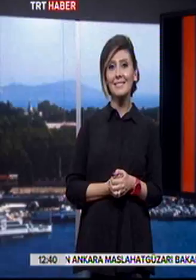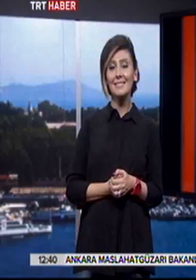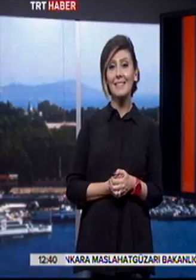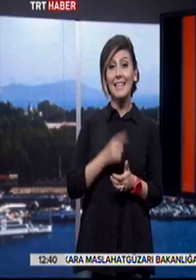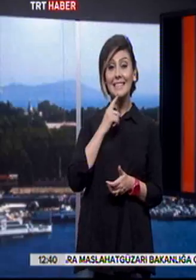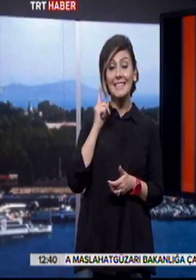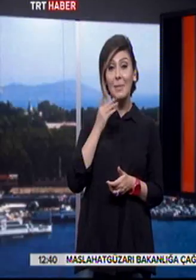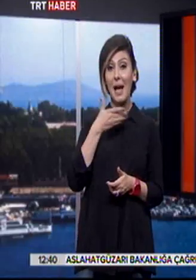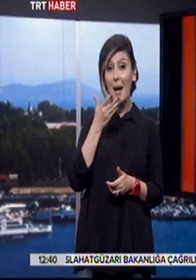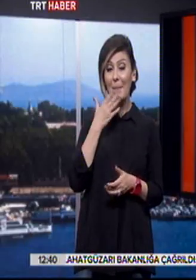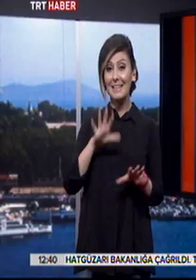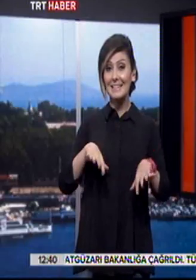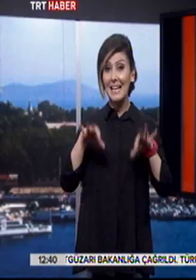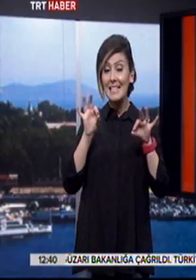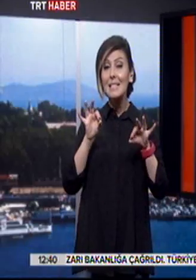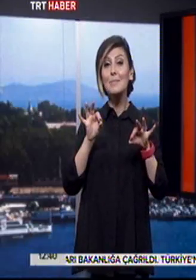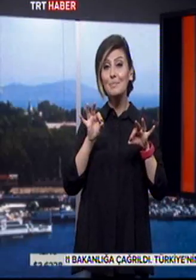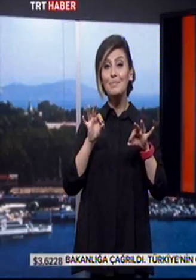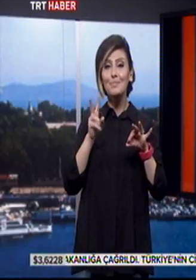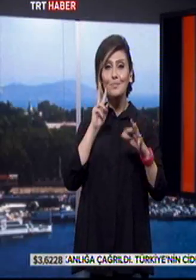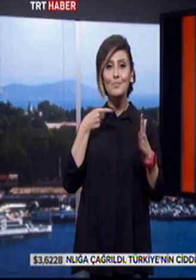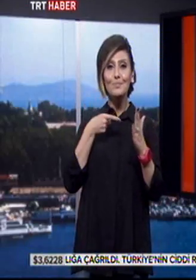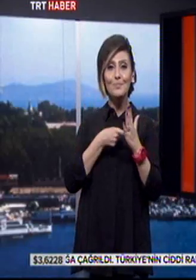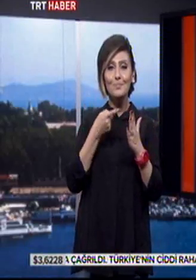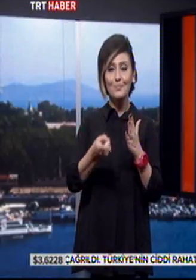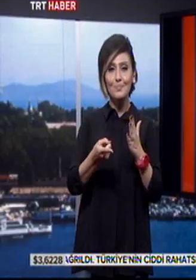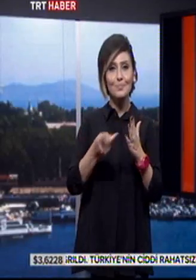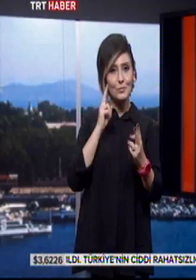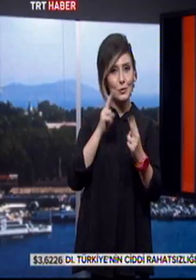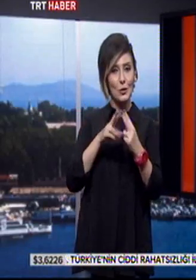İşitme engelliler için hazırladığımız haber bülteninin sonuna geldik. Pazartesi görüşmek üzere.